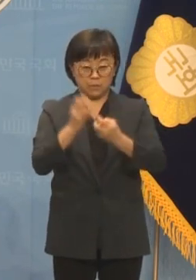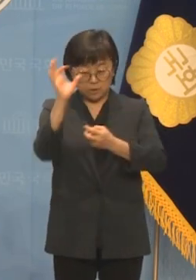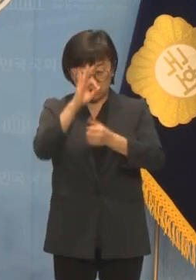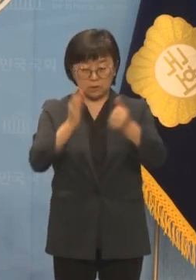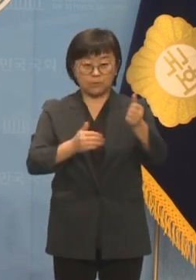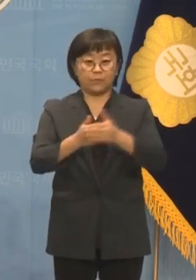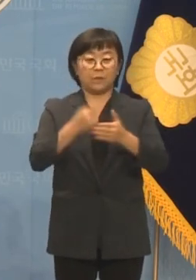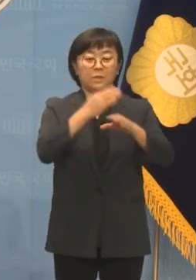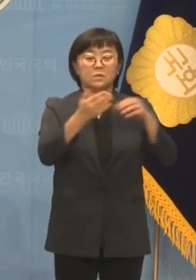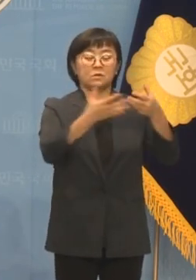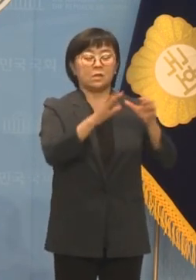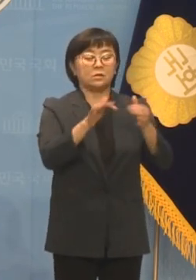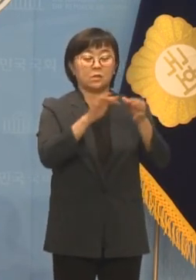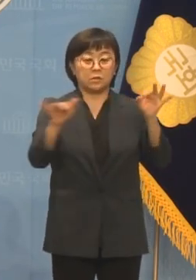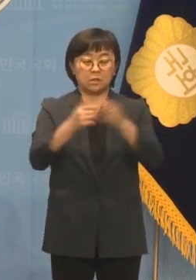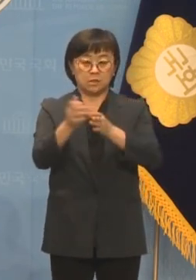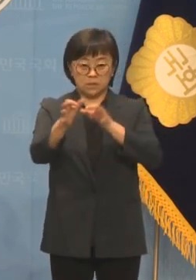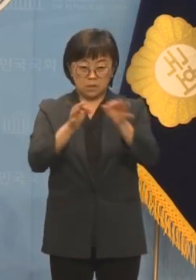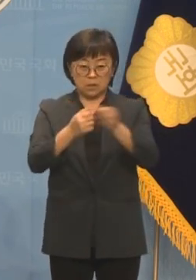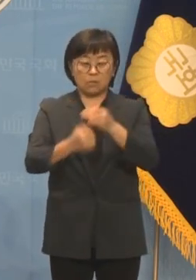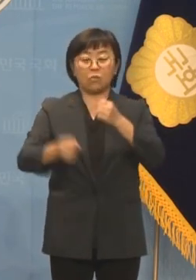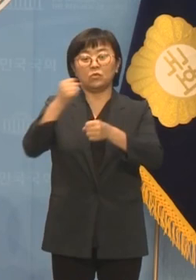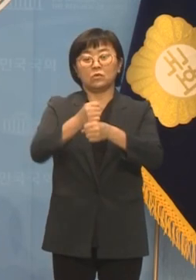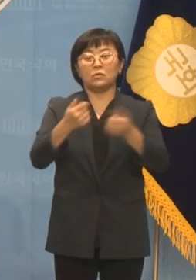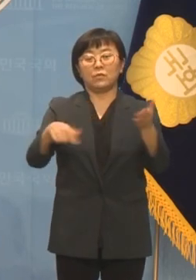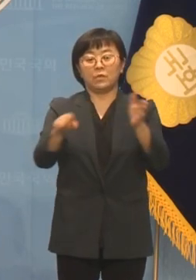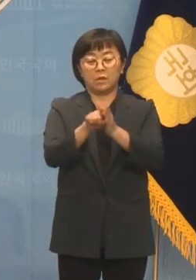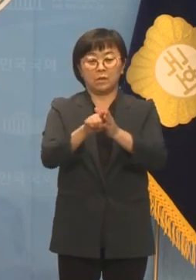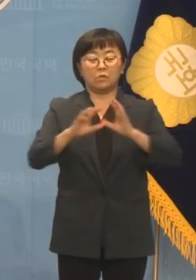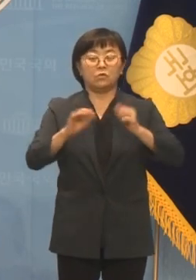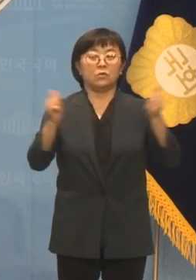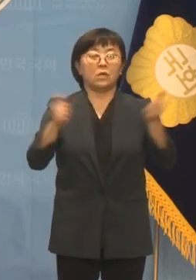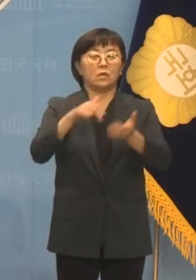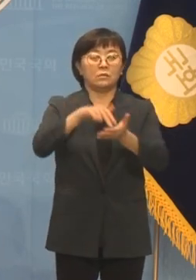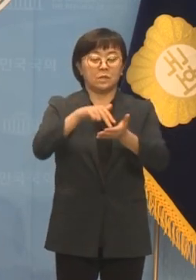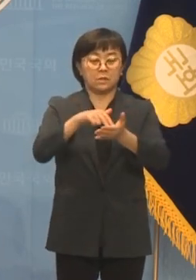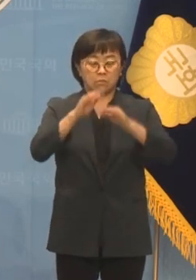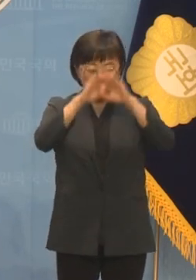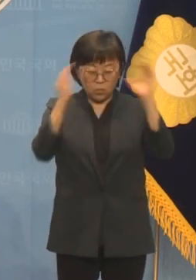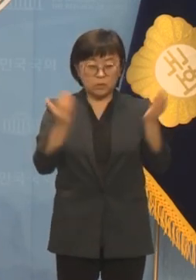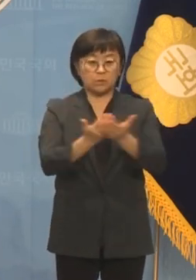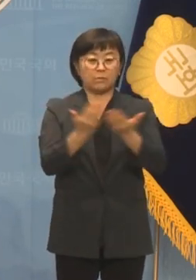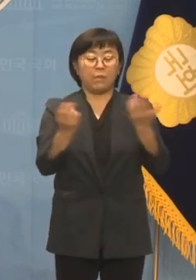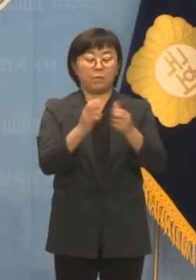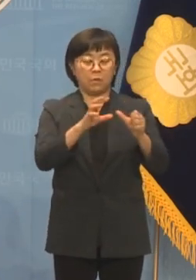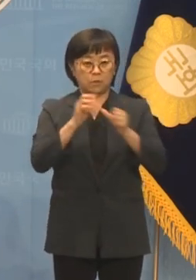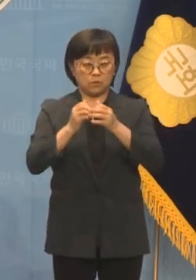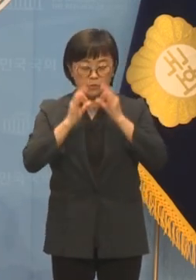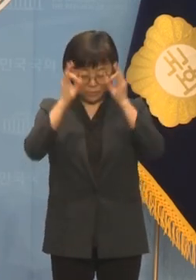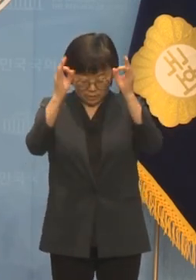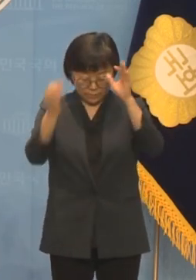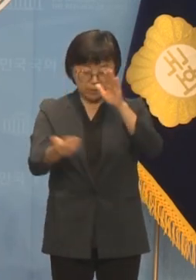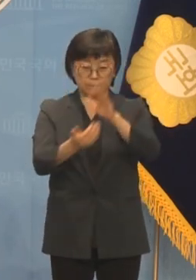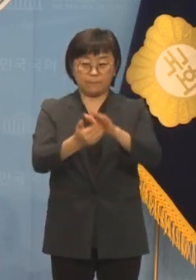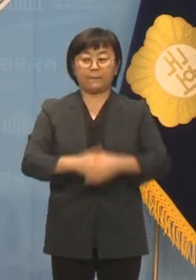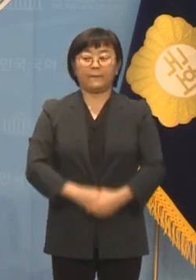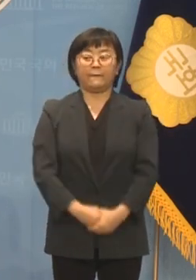더불어민주당은 서천시장의 조속한 복구를 위해 국회 차원에서 할 수 있는 모든 노력을 다하겠습니다.